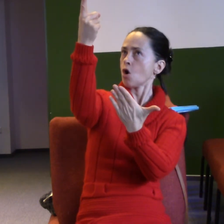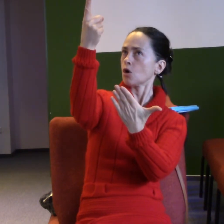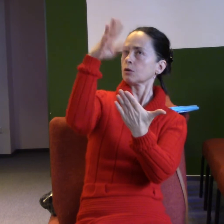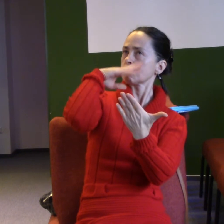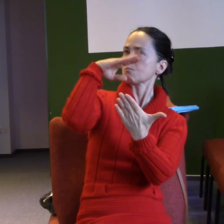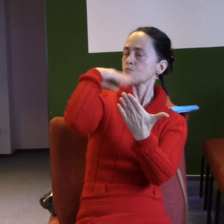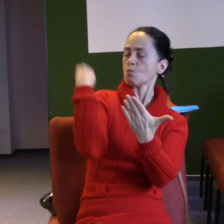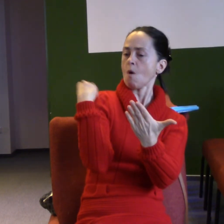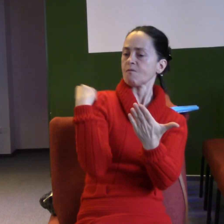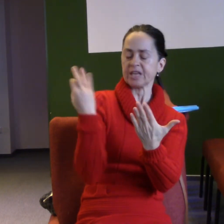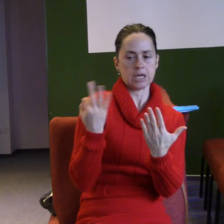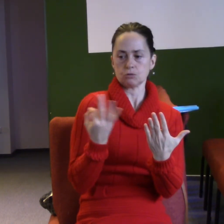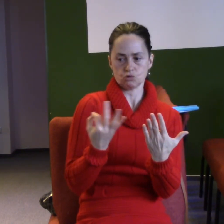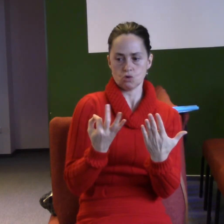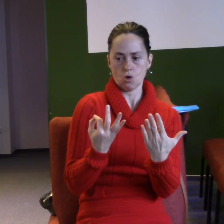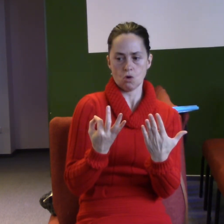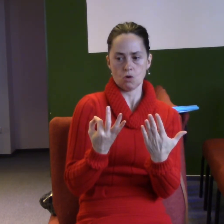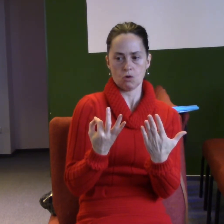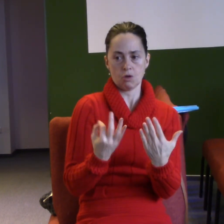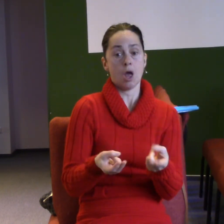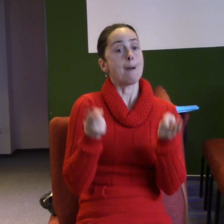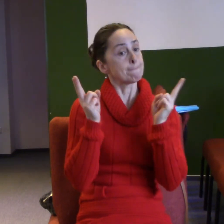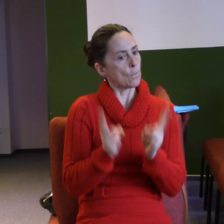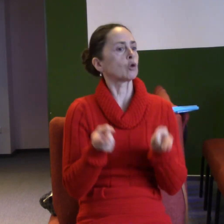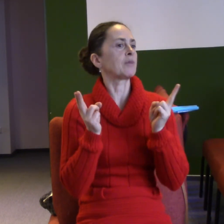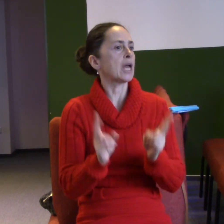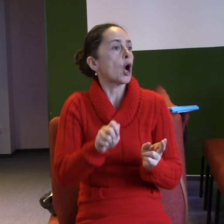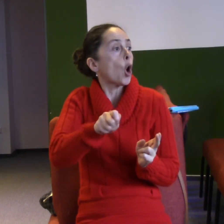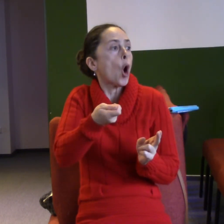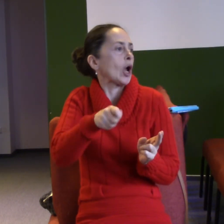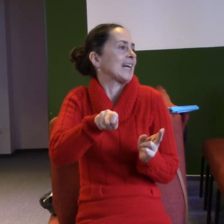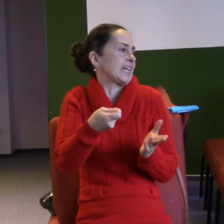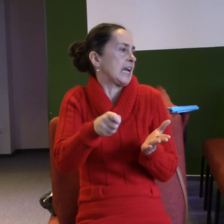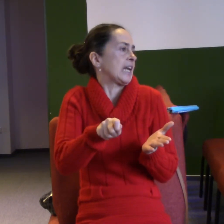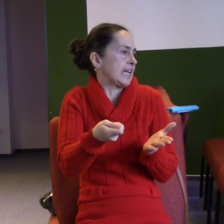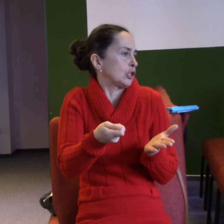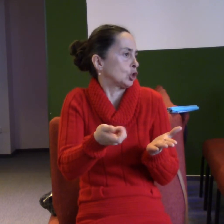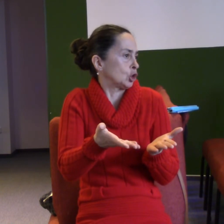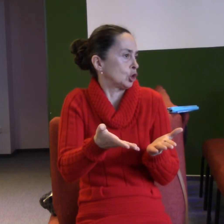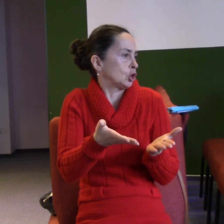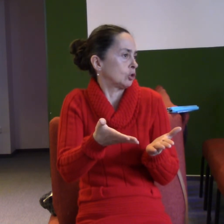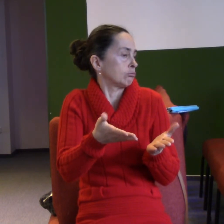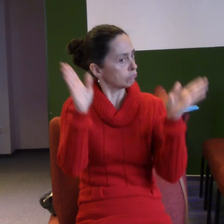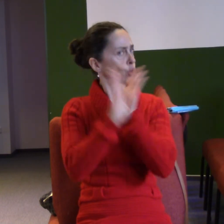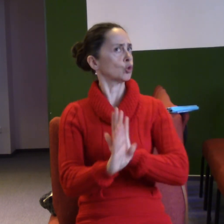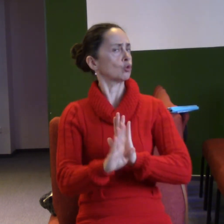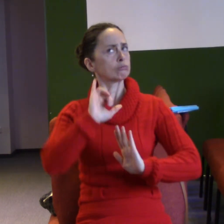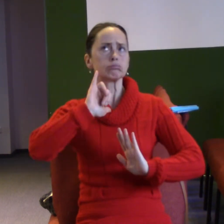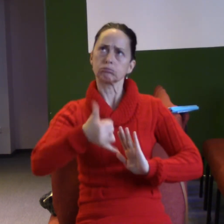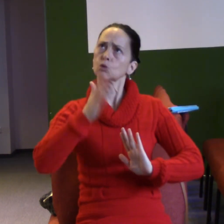jako kdyby... Pokud se jí stačí, když se rozhodneme, že budeme věřit tomu a dověřovat Bohu, že když něco slíbil, tak je